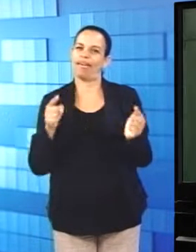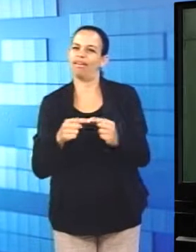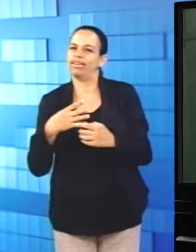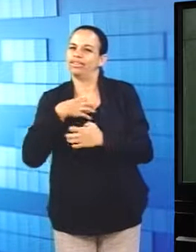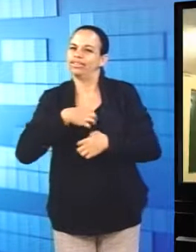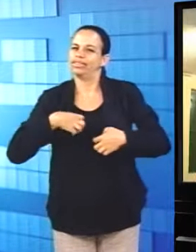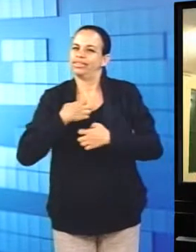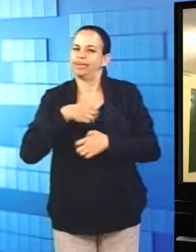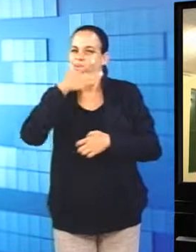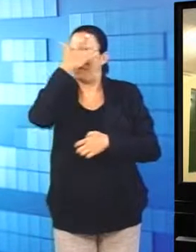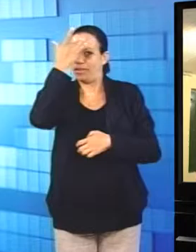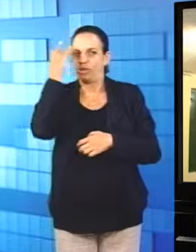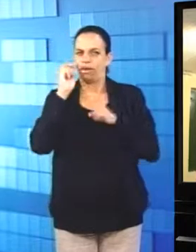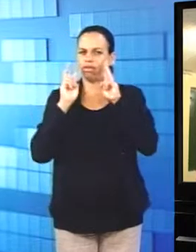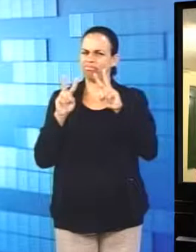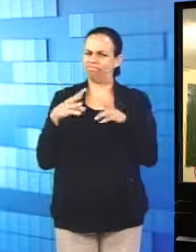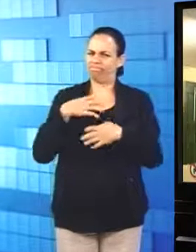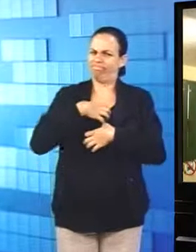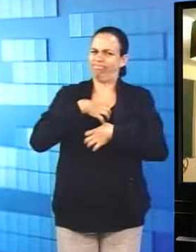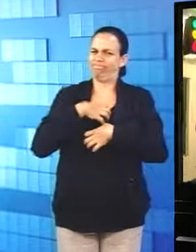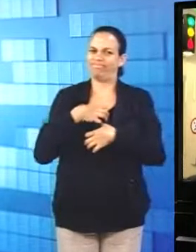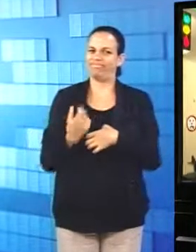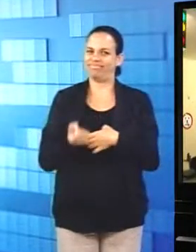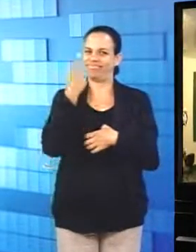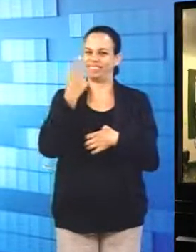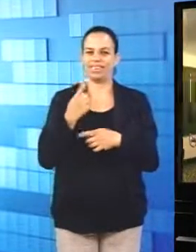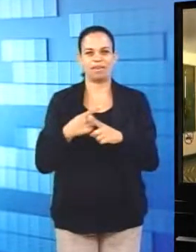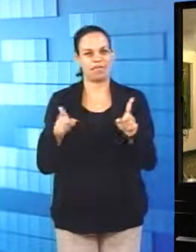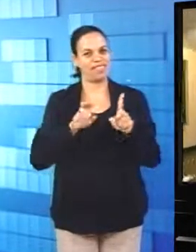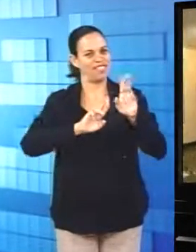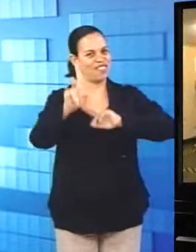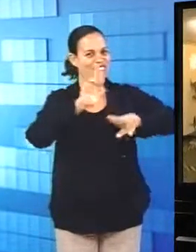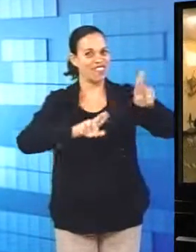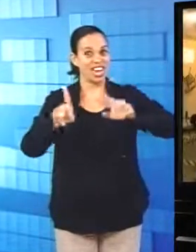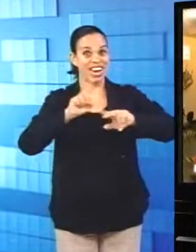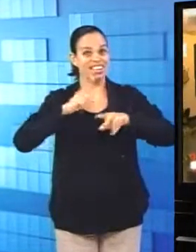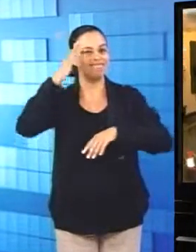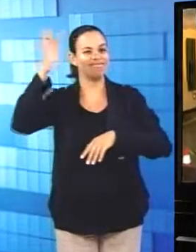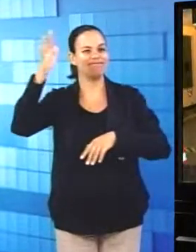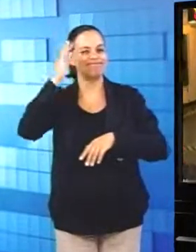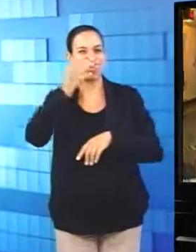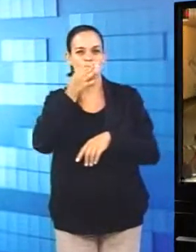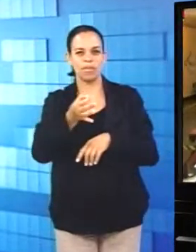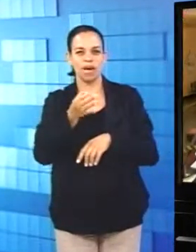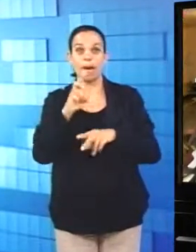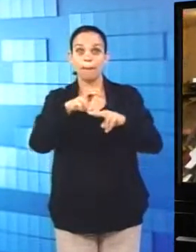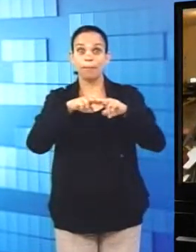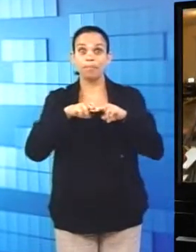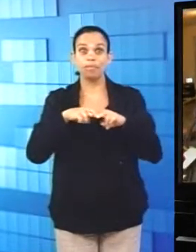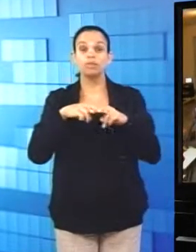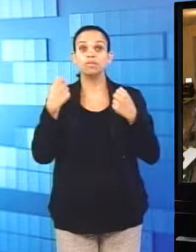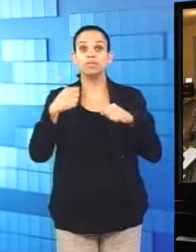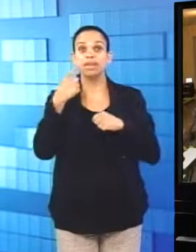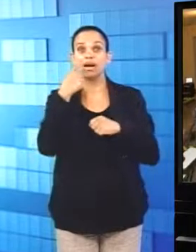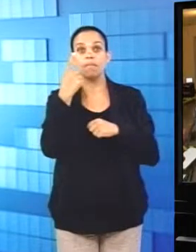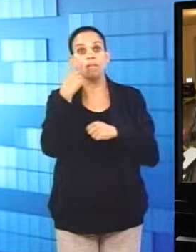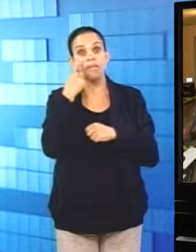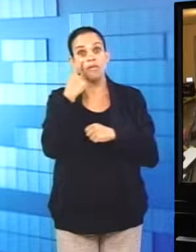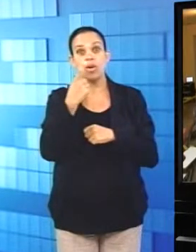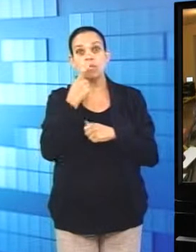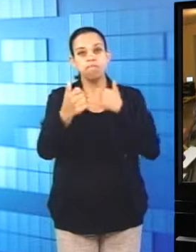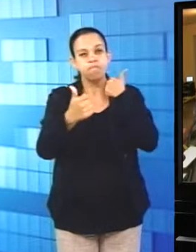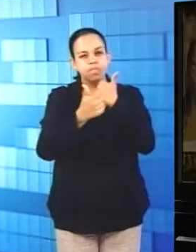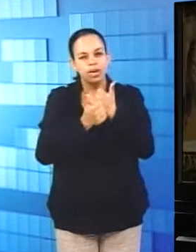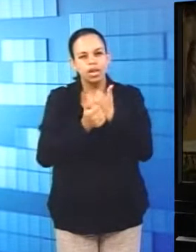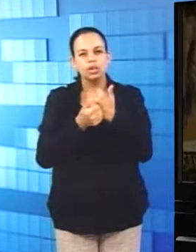desconforto. Mas é claro que as sensações são sempre distintas. Por isso, é preciso conferir de perto todos os detalhes da